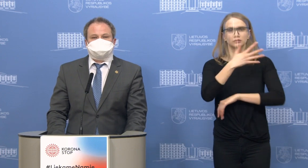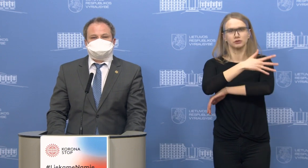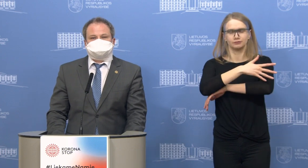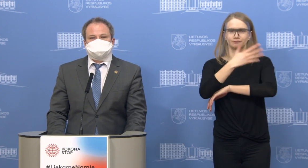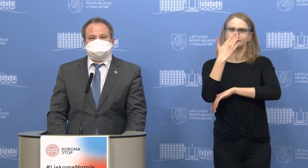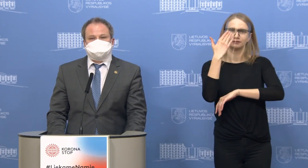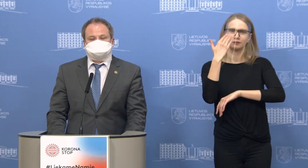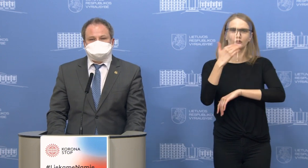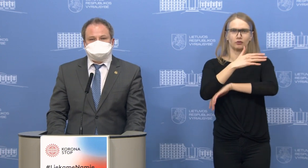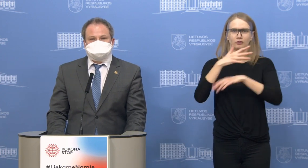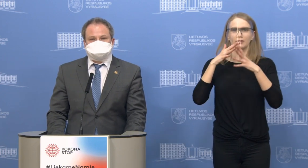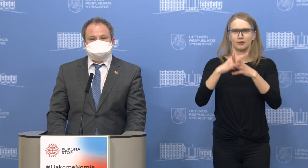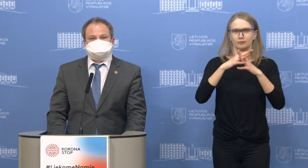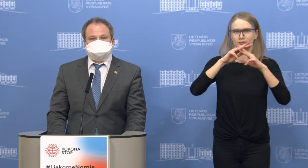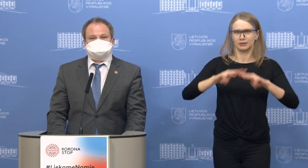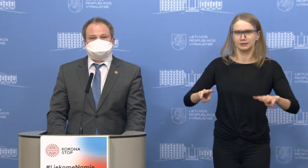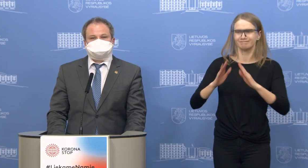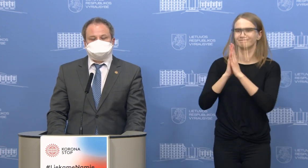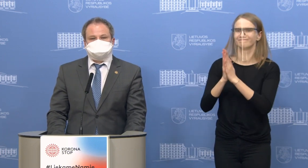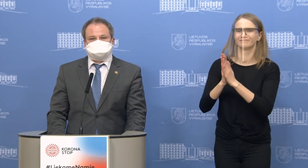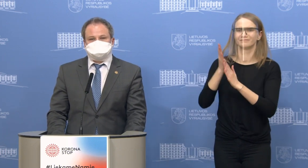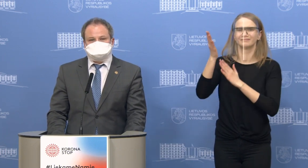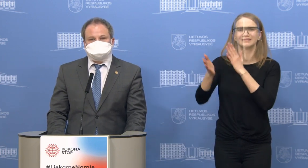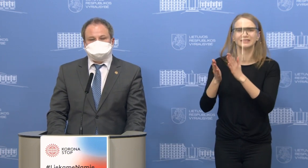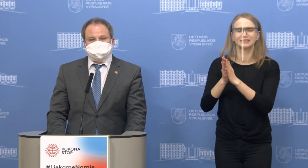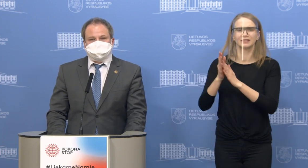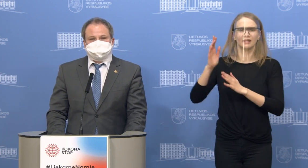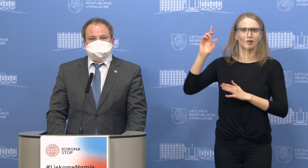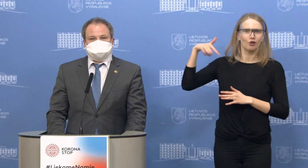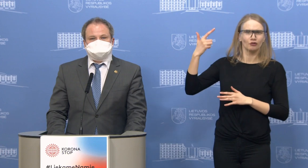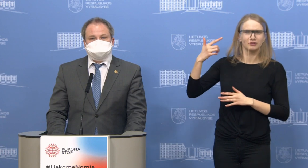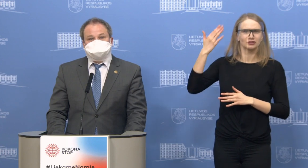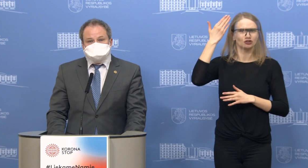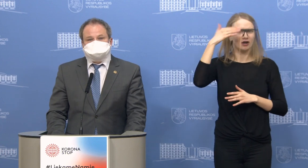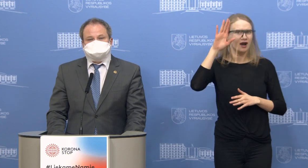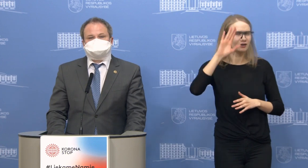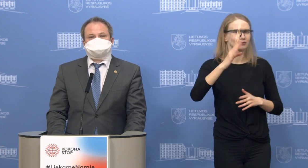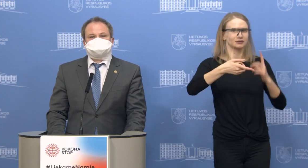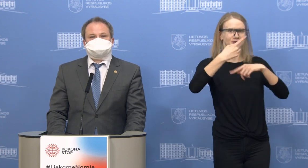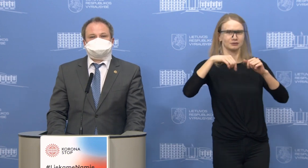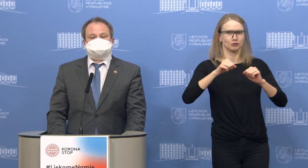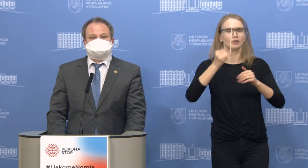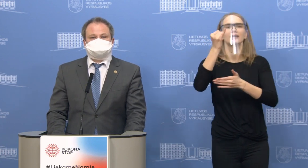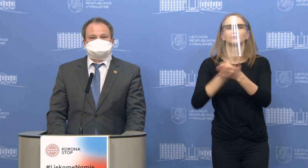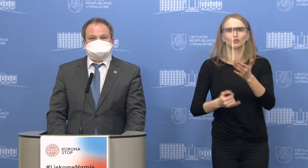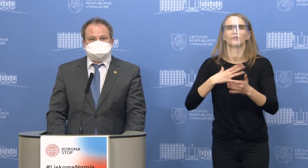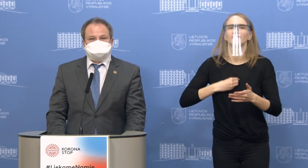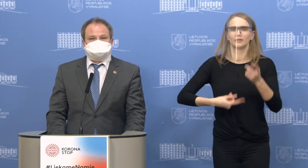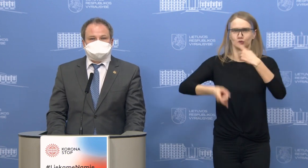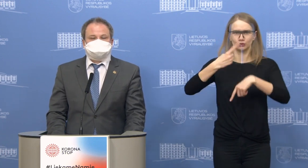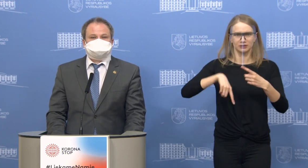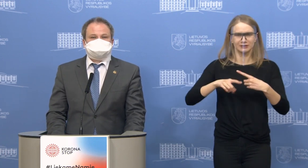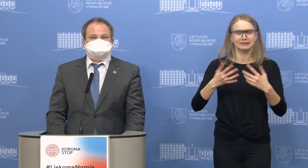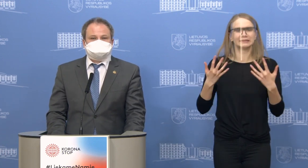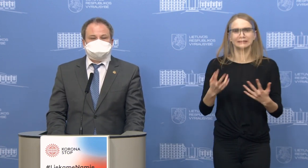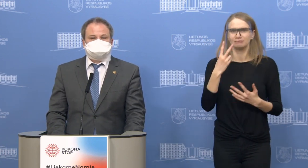susisiekimo ministerija neišduoda leidimų skrydžiam iš Dublino į Londoną. Tai į Vilnių atsiprašau, tai klausimas kodėl.